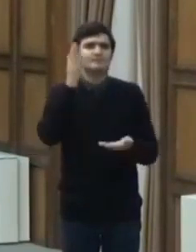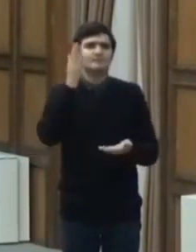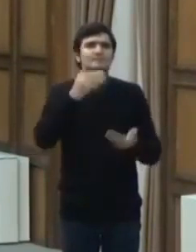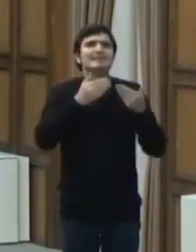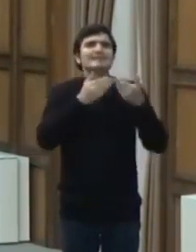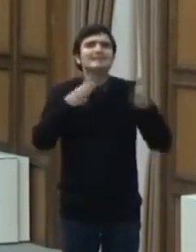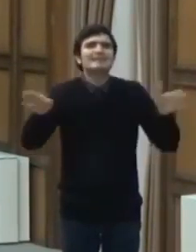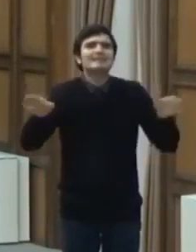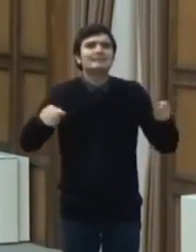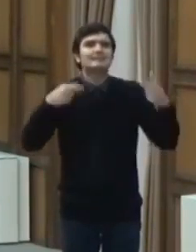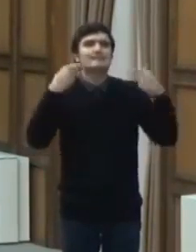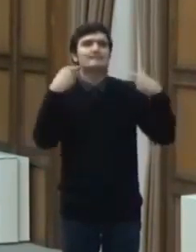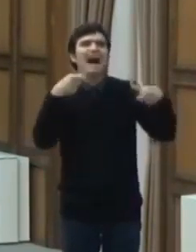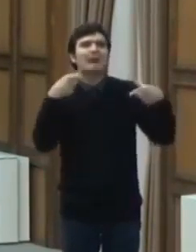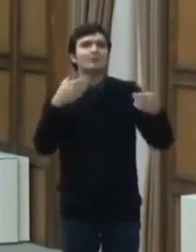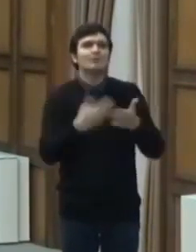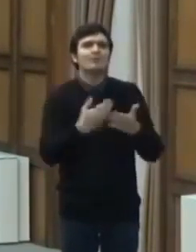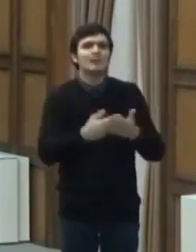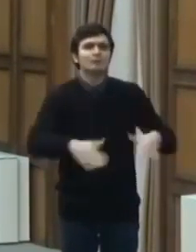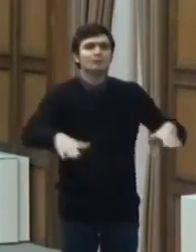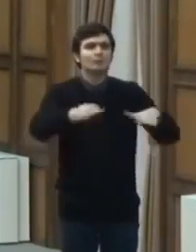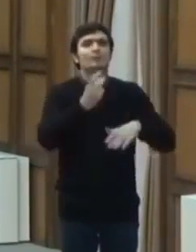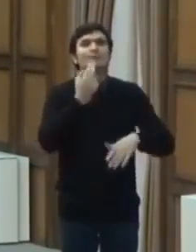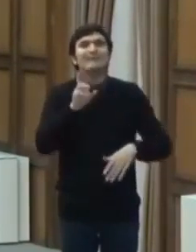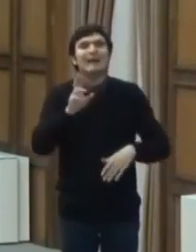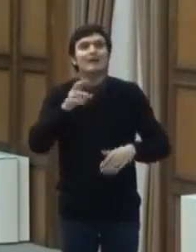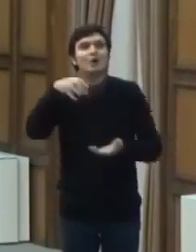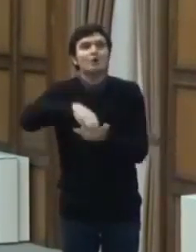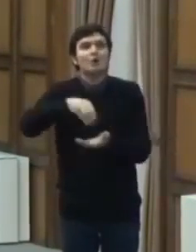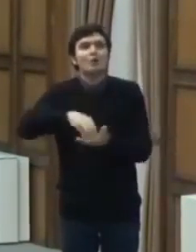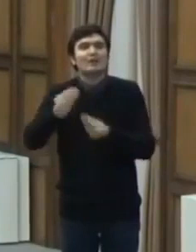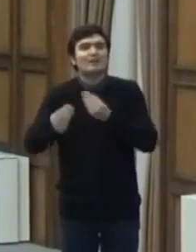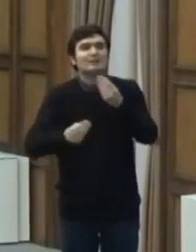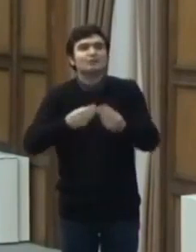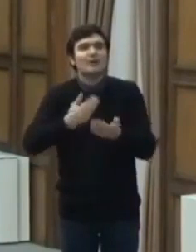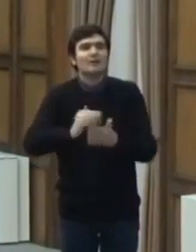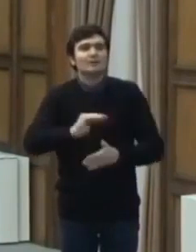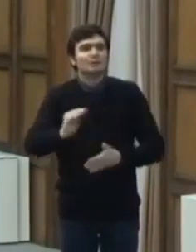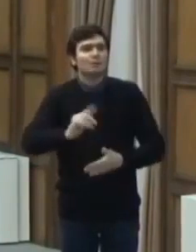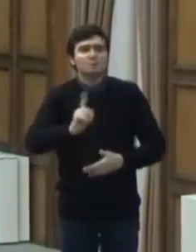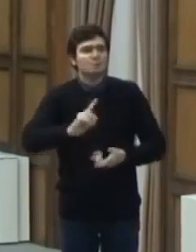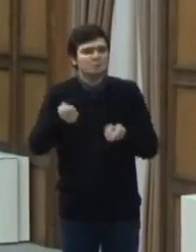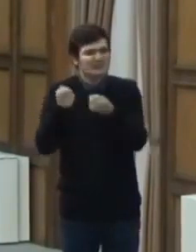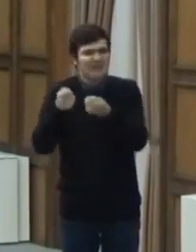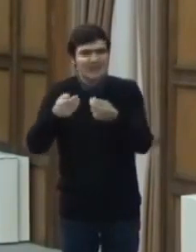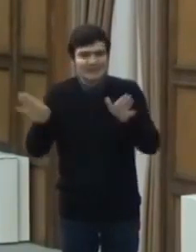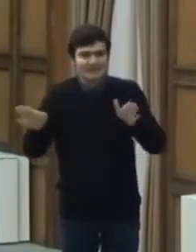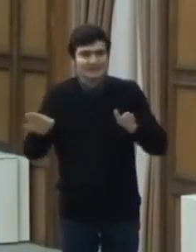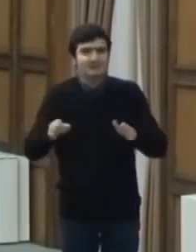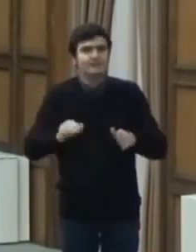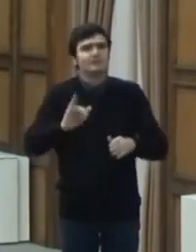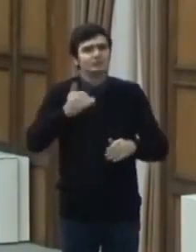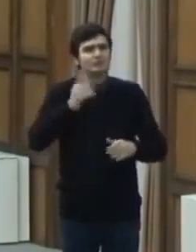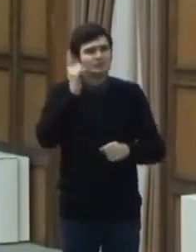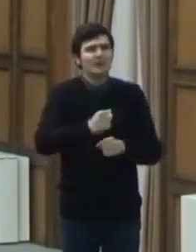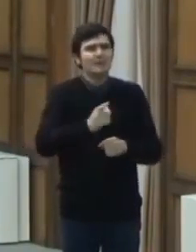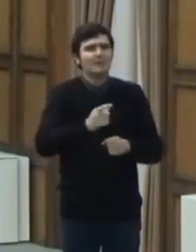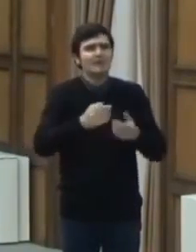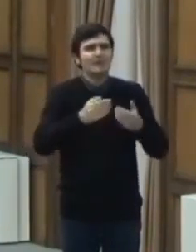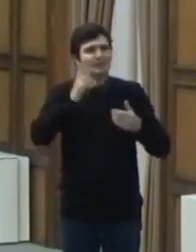pentru public, cu excepția locurilor de joaca pentru copii și cu respectarea măsurilor generale de prevenire și protecție.